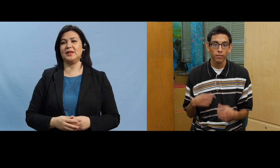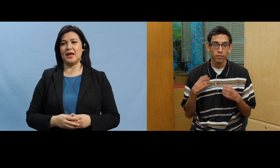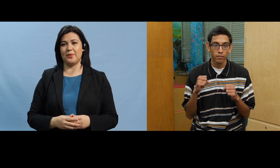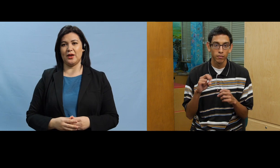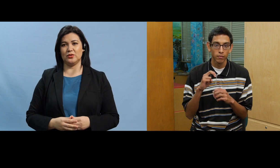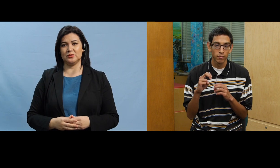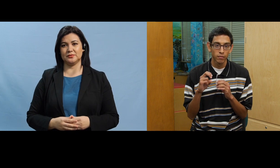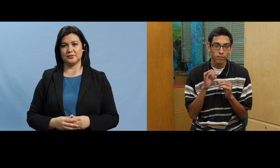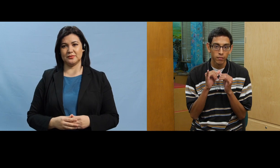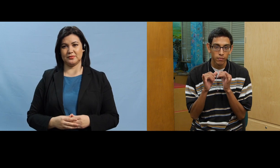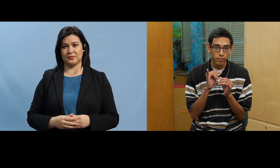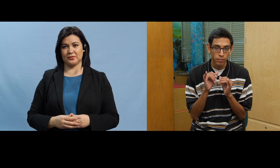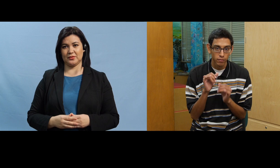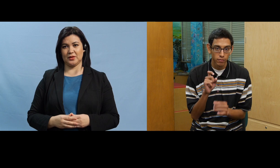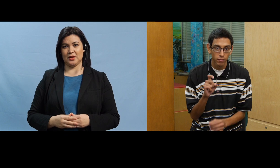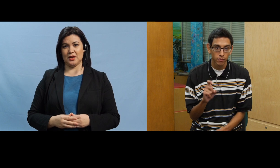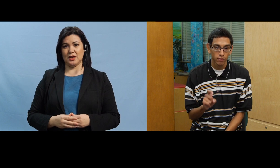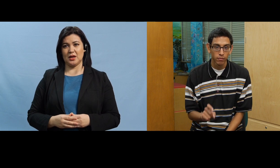ya veo